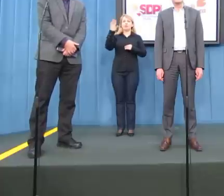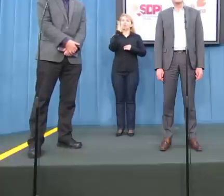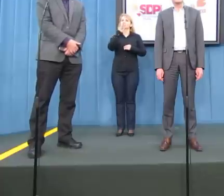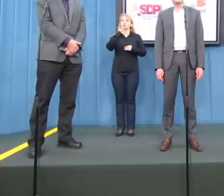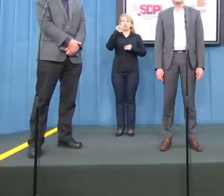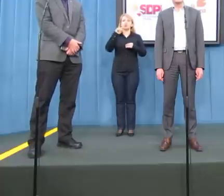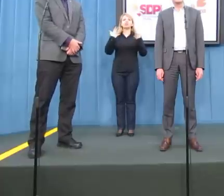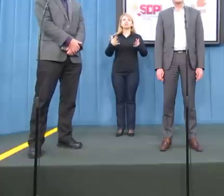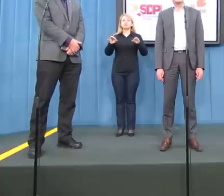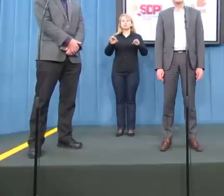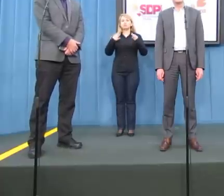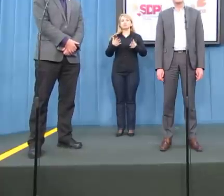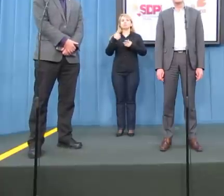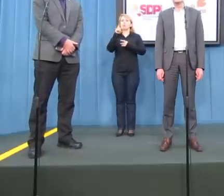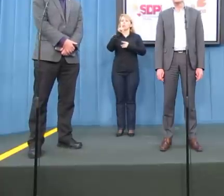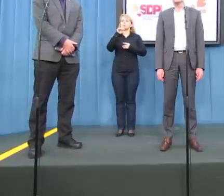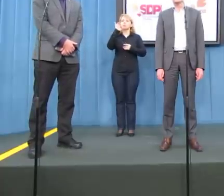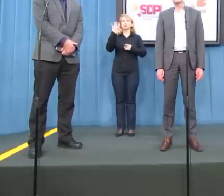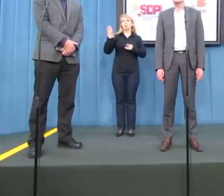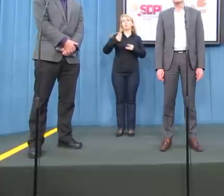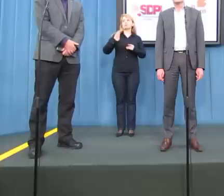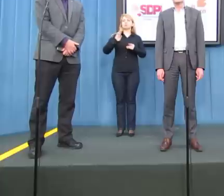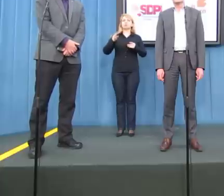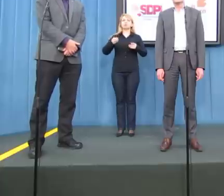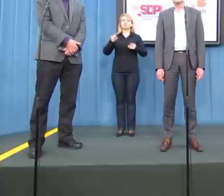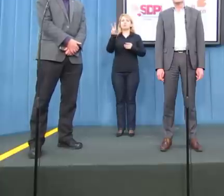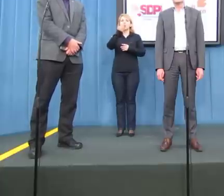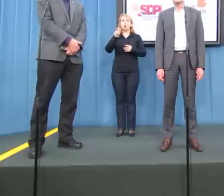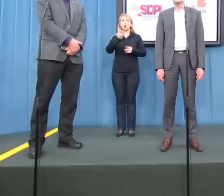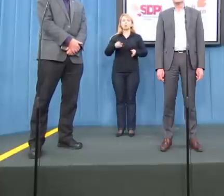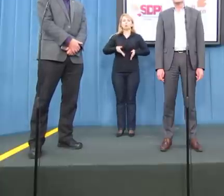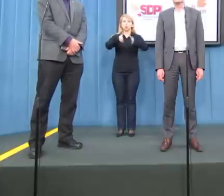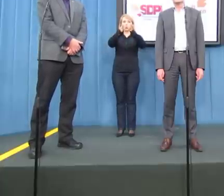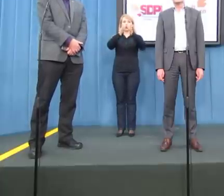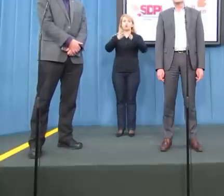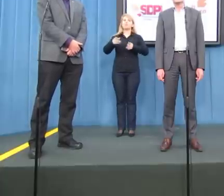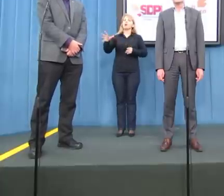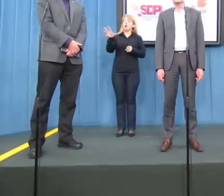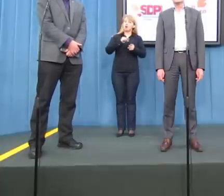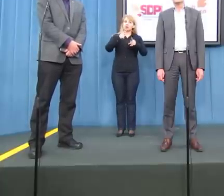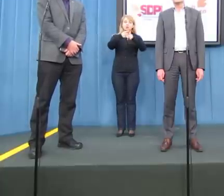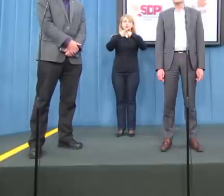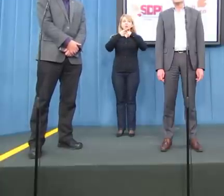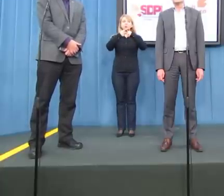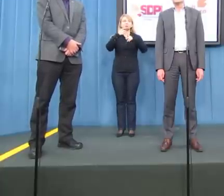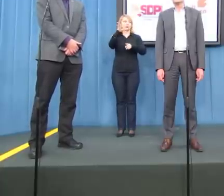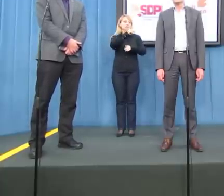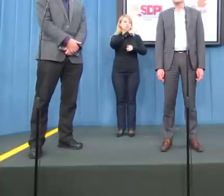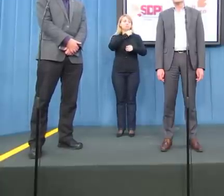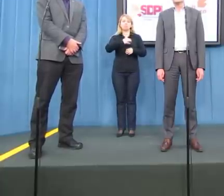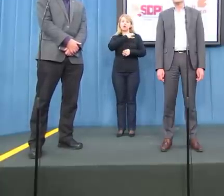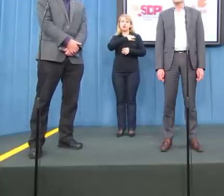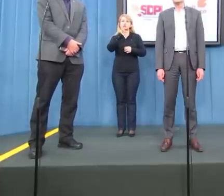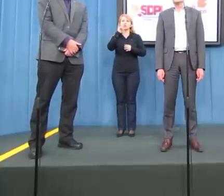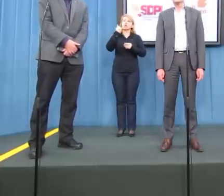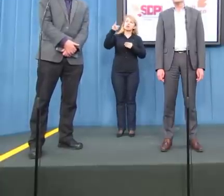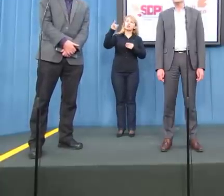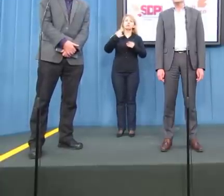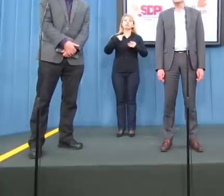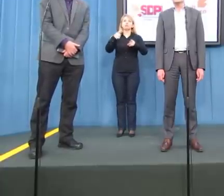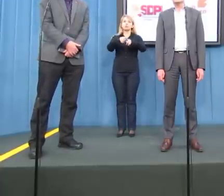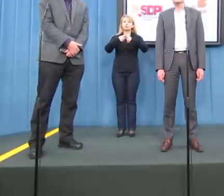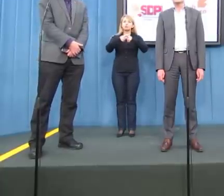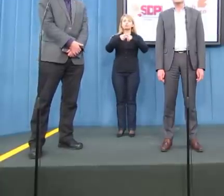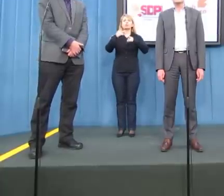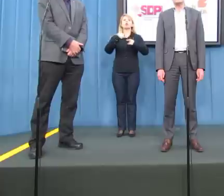bezpieczeństwem w ruchu drogowym, a konkretnie tym, co wspólnie z SDPL-em i ze wszystkimi naszymi sojusznikami, którzy